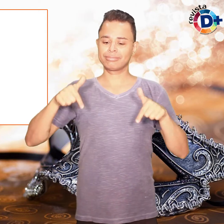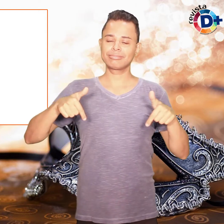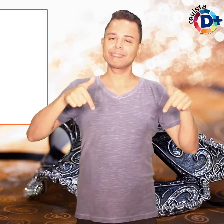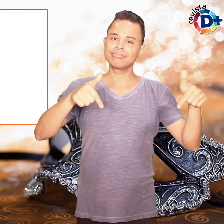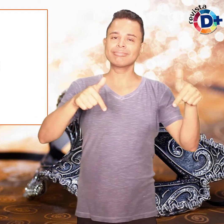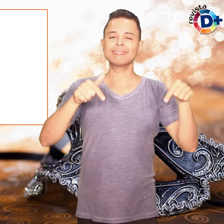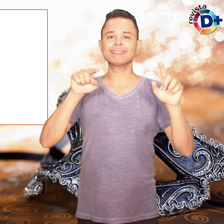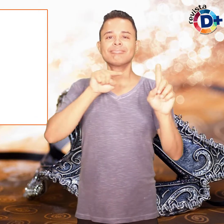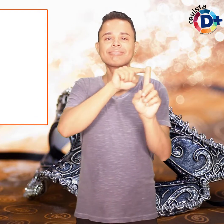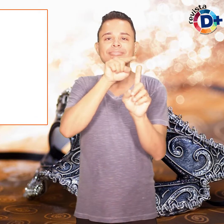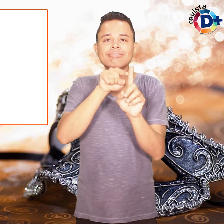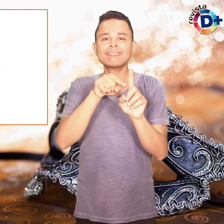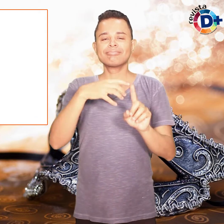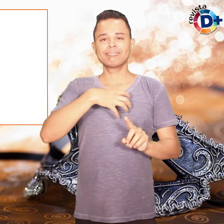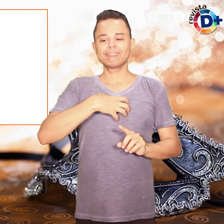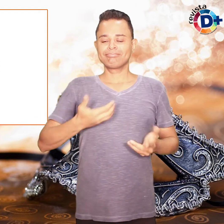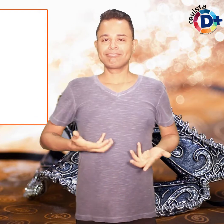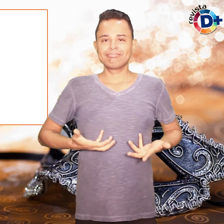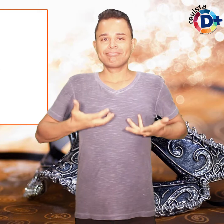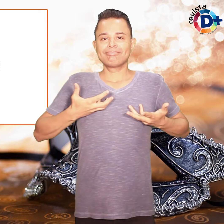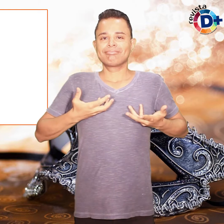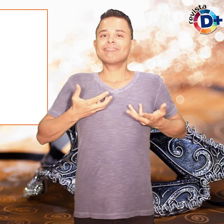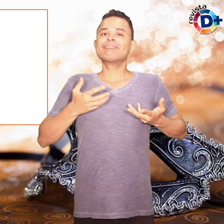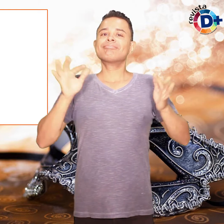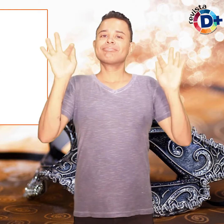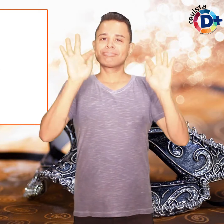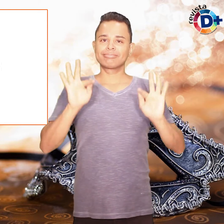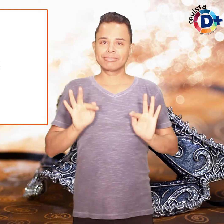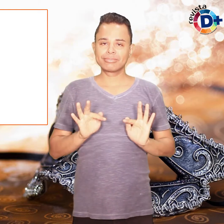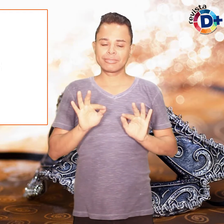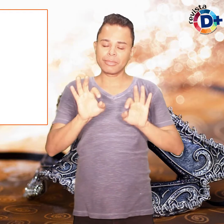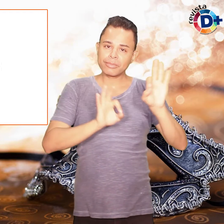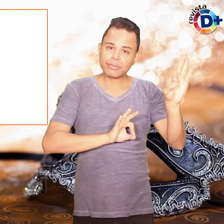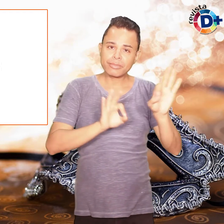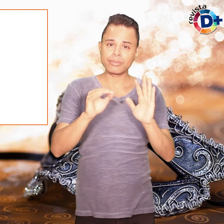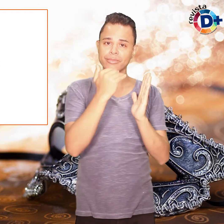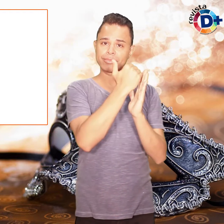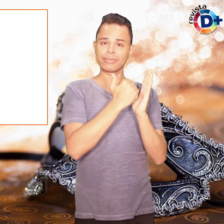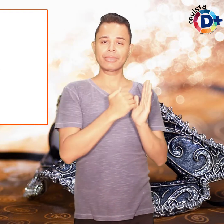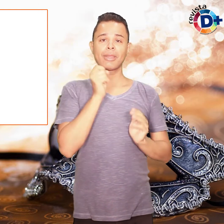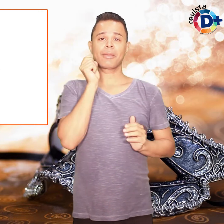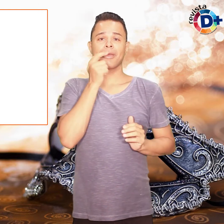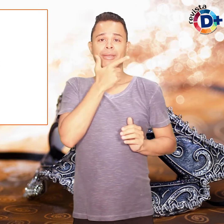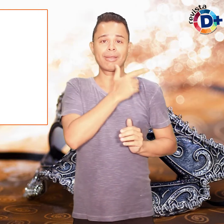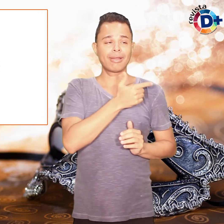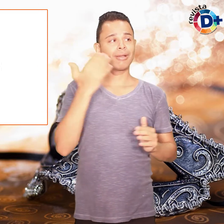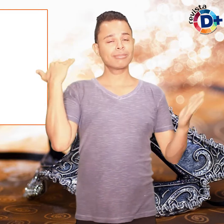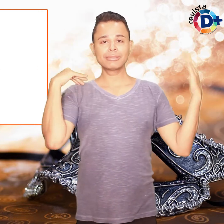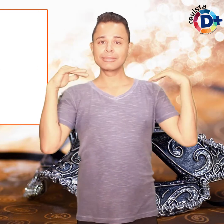ação que proporciona o bem-estar dos assistidos com programação de entretenimento.